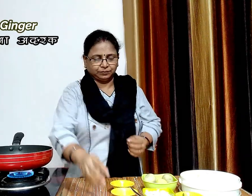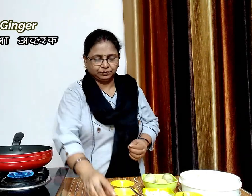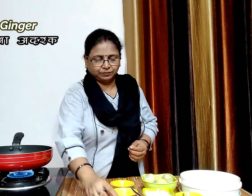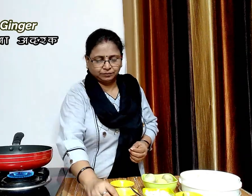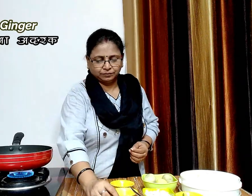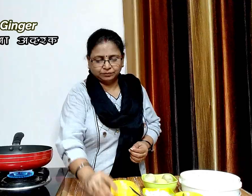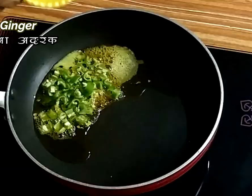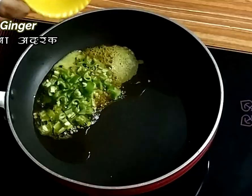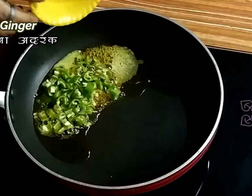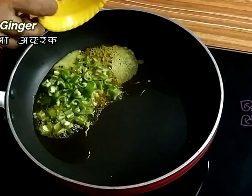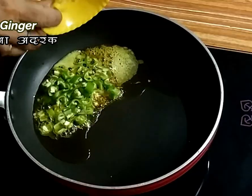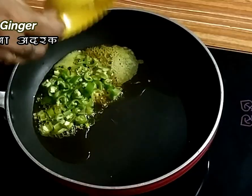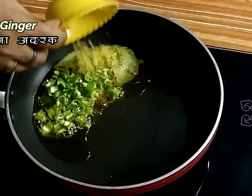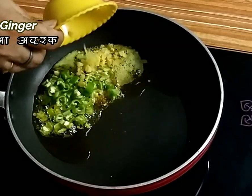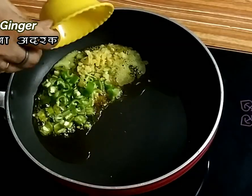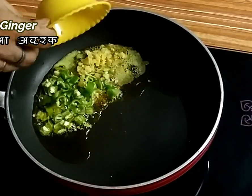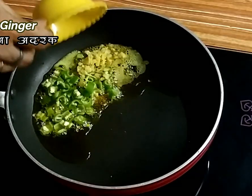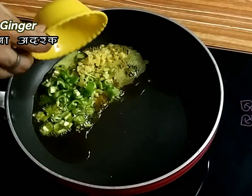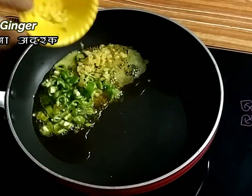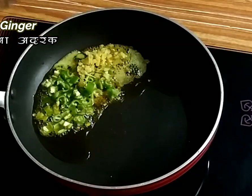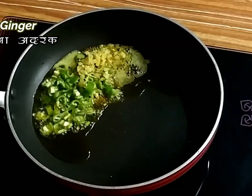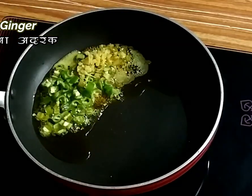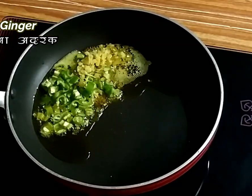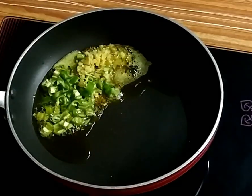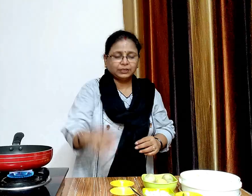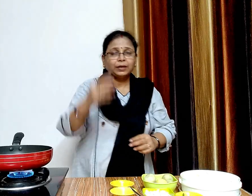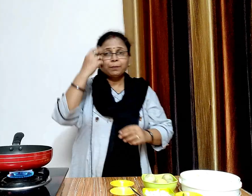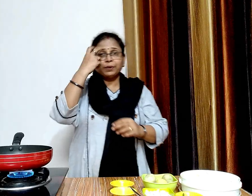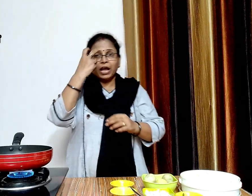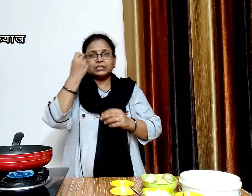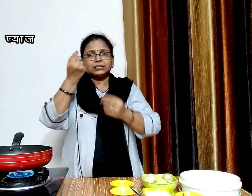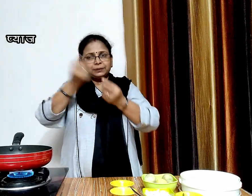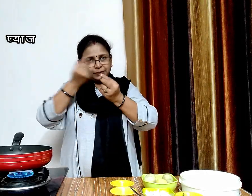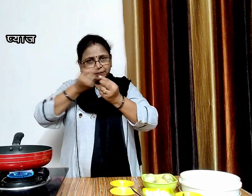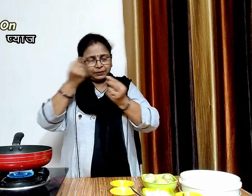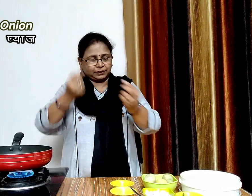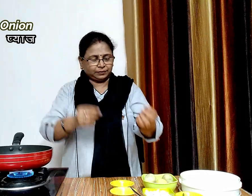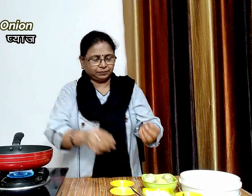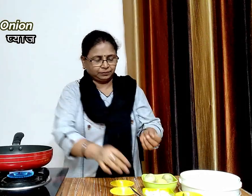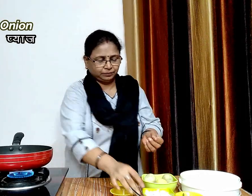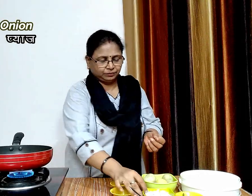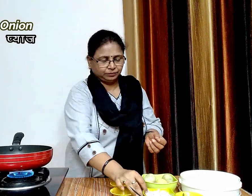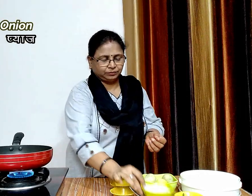और दो कटे हुए प्यास जालकर मिला लेंगे